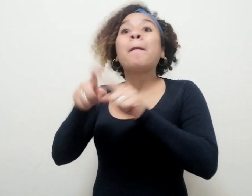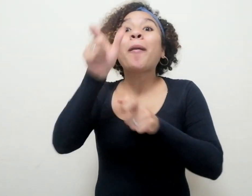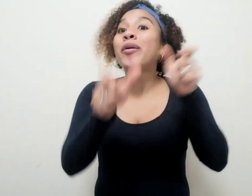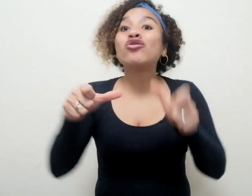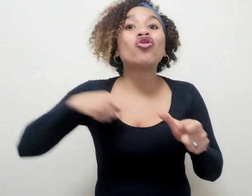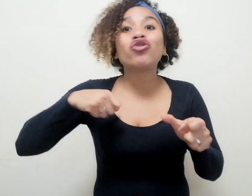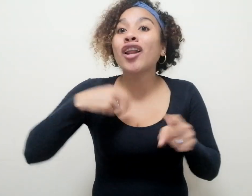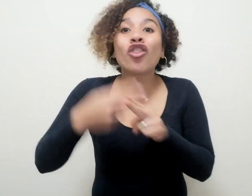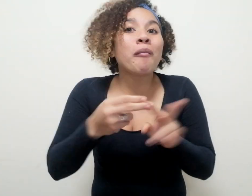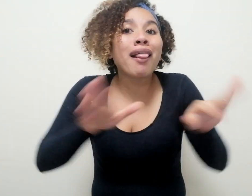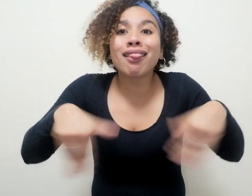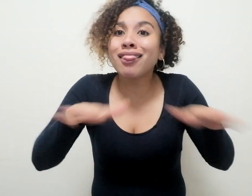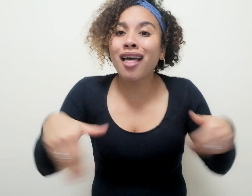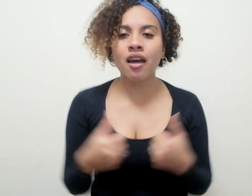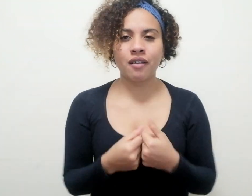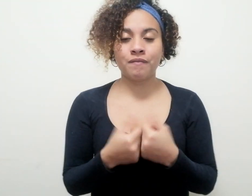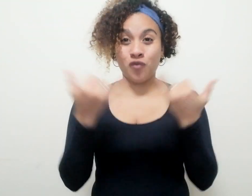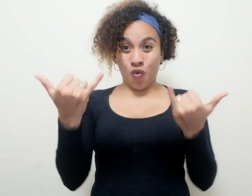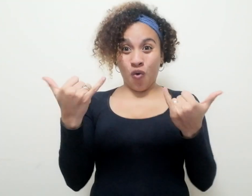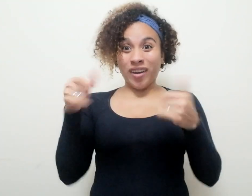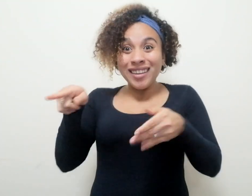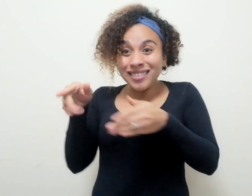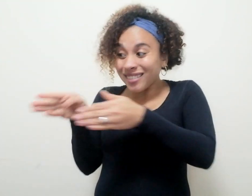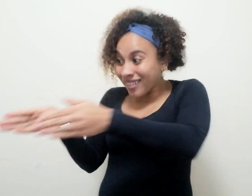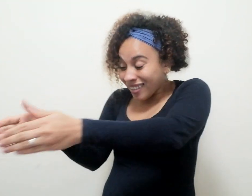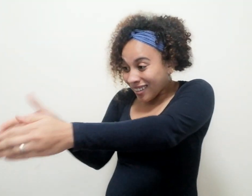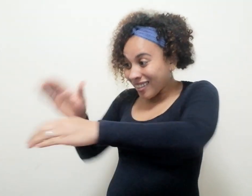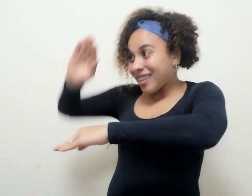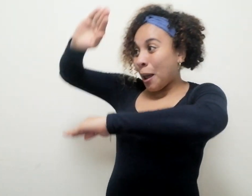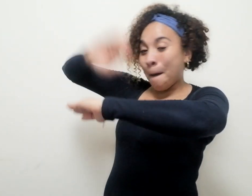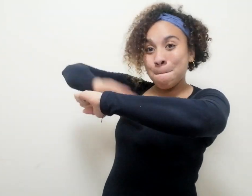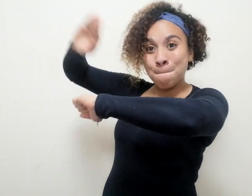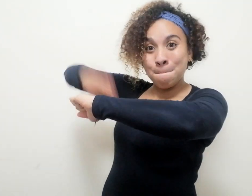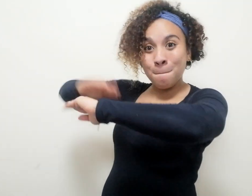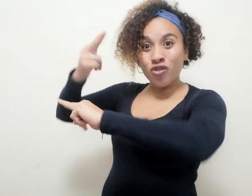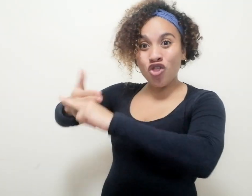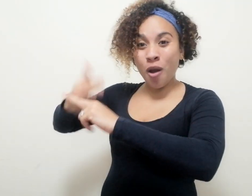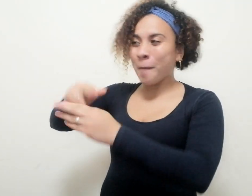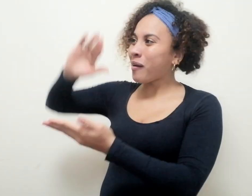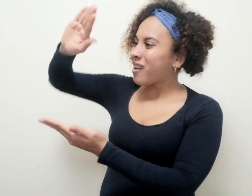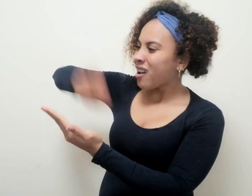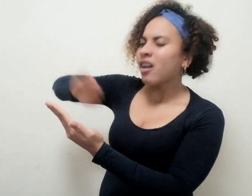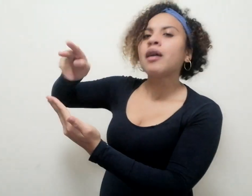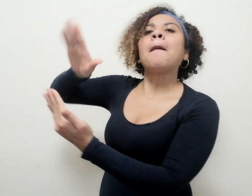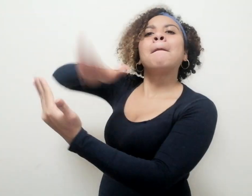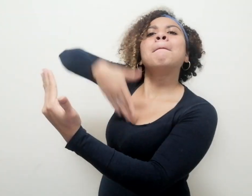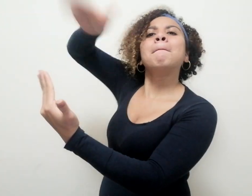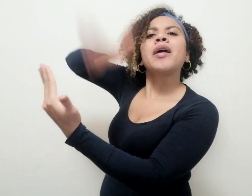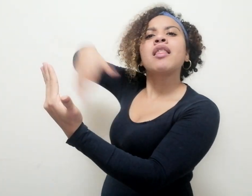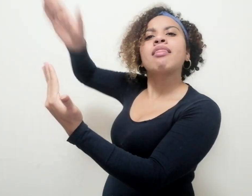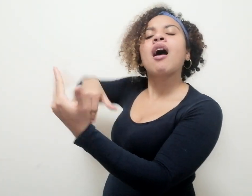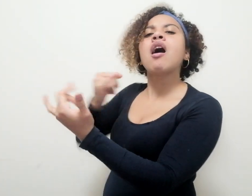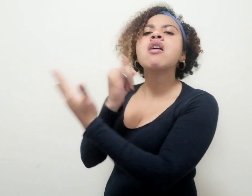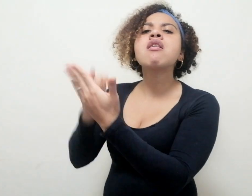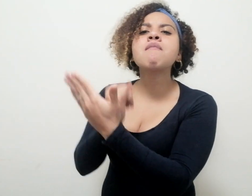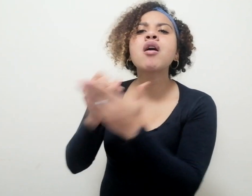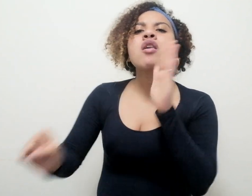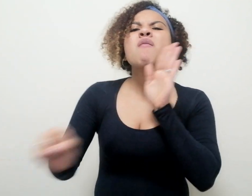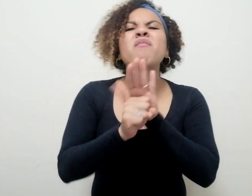Hoy en día, sobre las tapas de esas estructuras de hormigón, se han pintado imágenes que simbólicamente nos